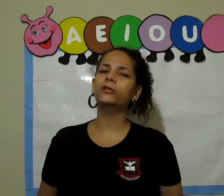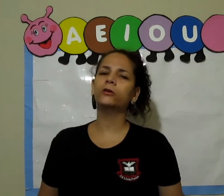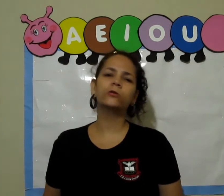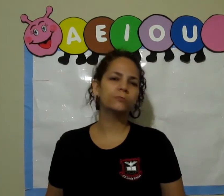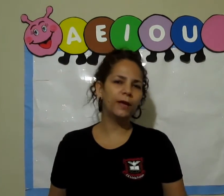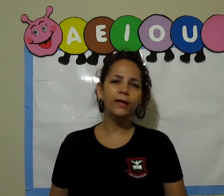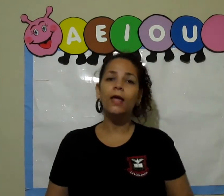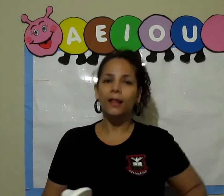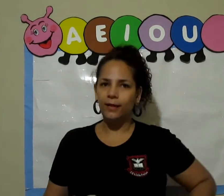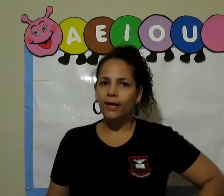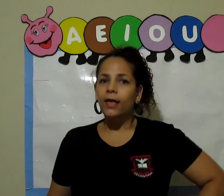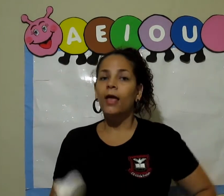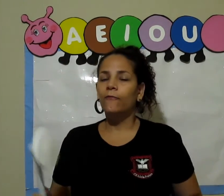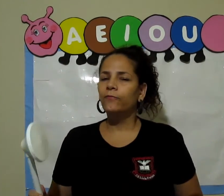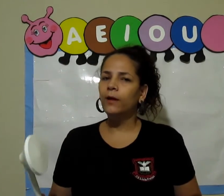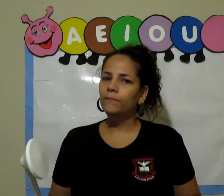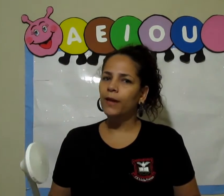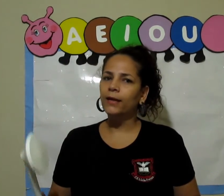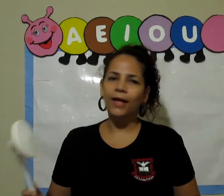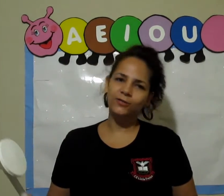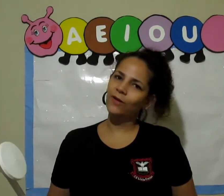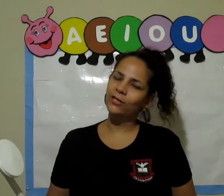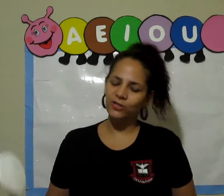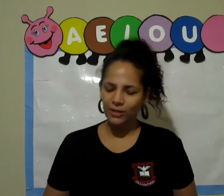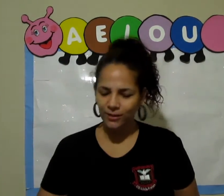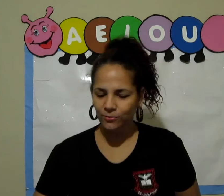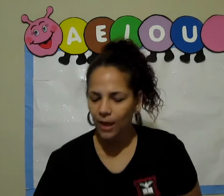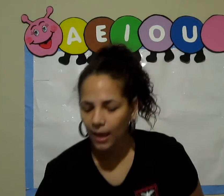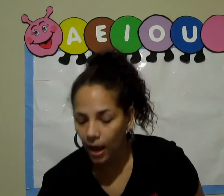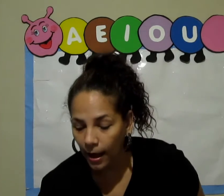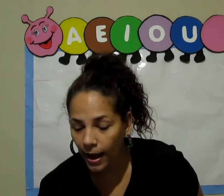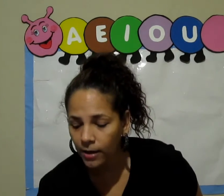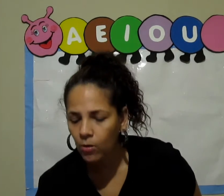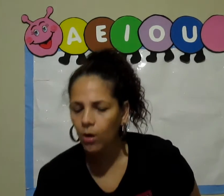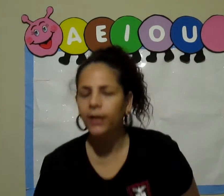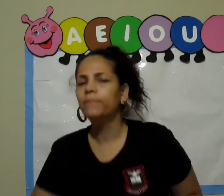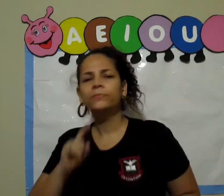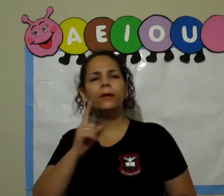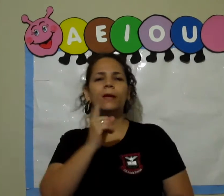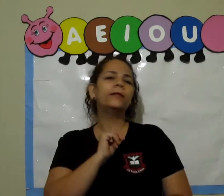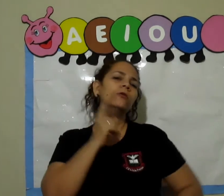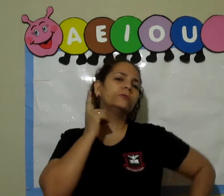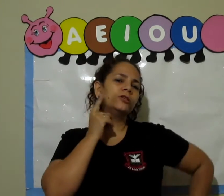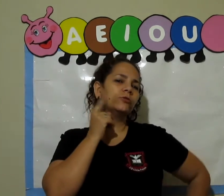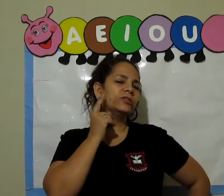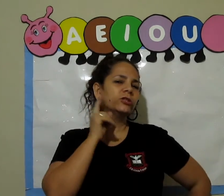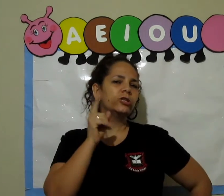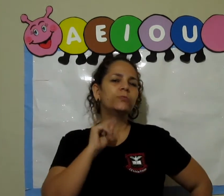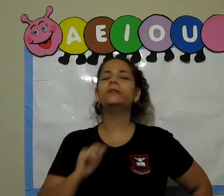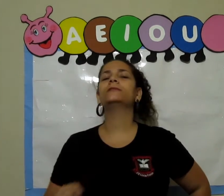cheiroso, bem, né, também é divertido. Agora, também tem outras coisas que a gente precisa